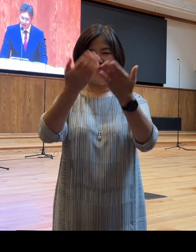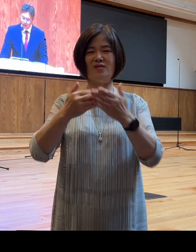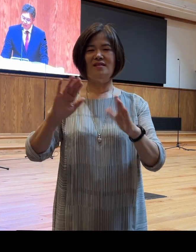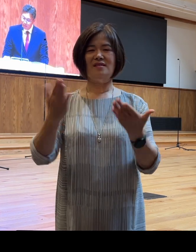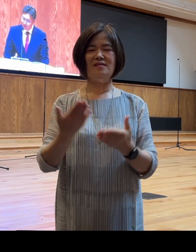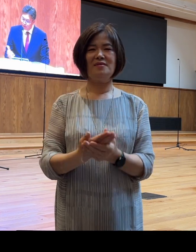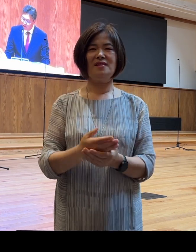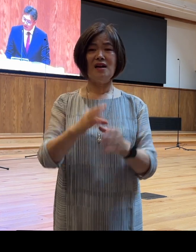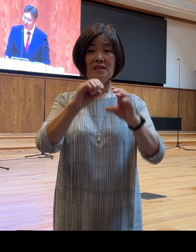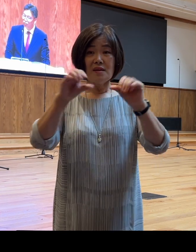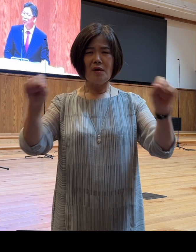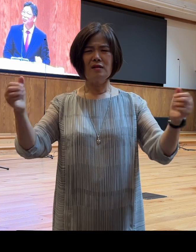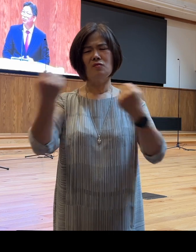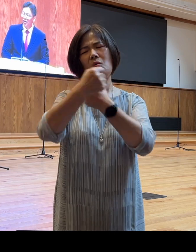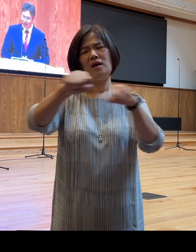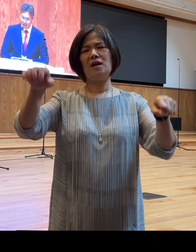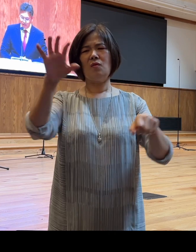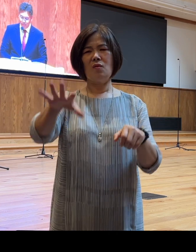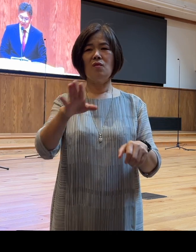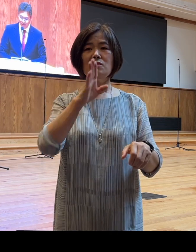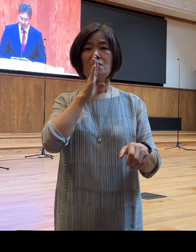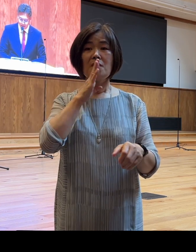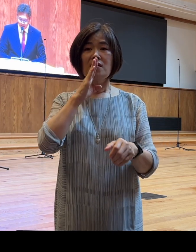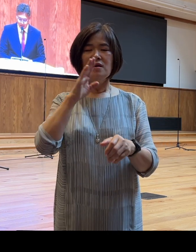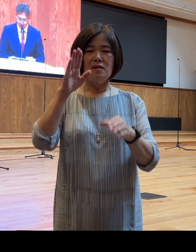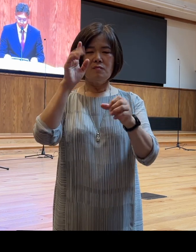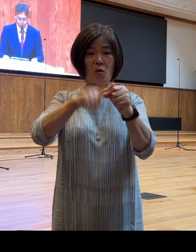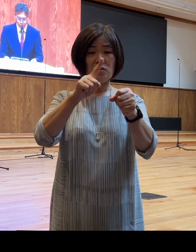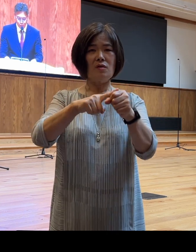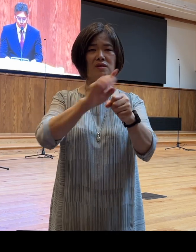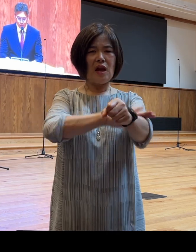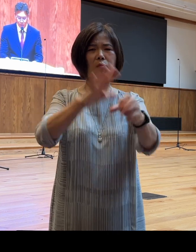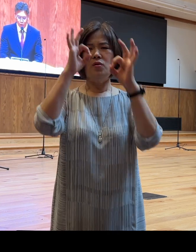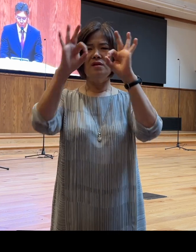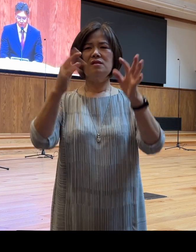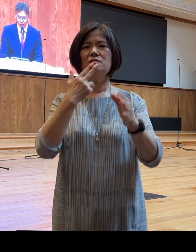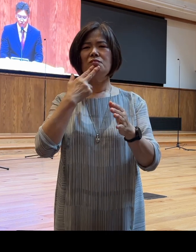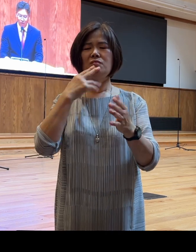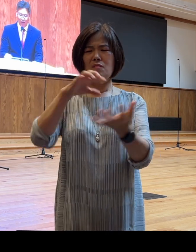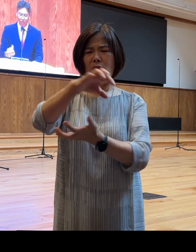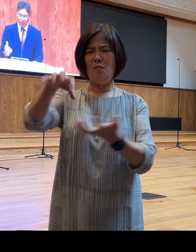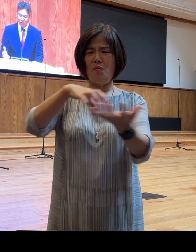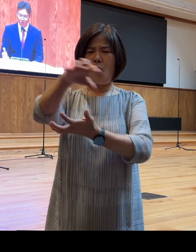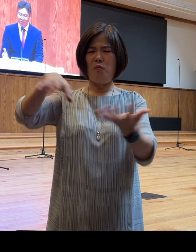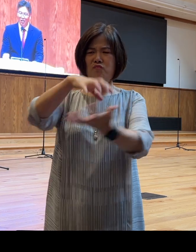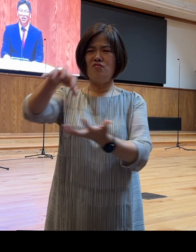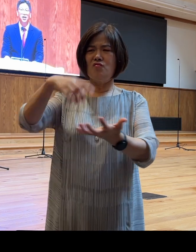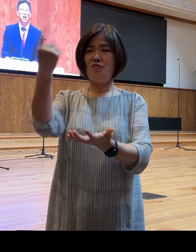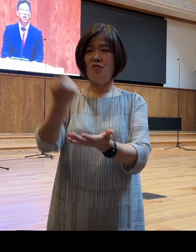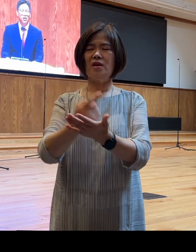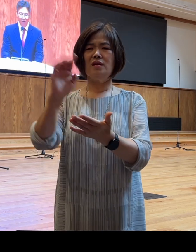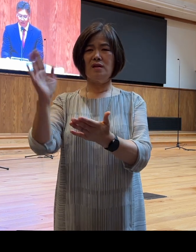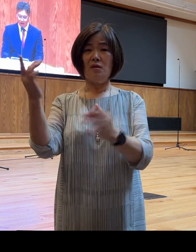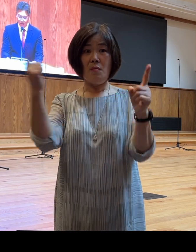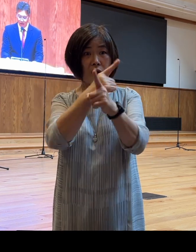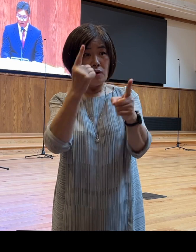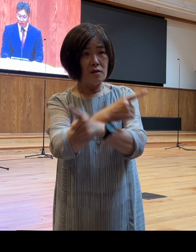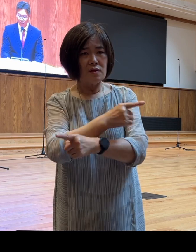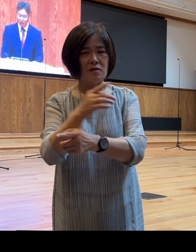사막은 황량하고 막연한 길입니다 때로는 모래폭풍이 불어오면 지형이 바뀌어서 쉽사리 길을 잃어버리는 일이